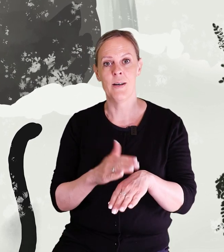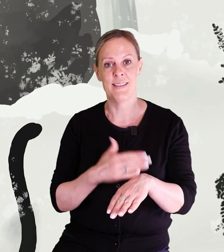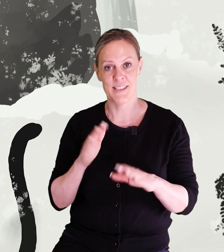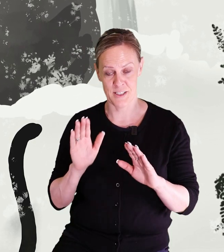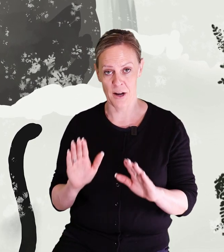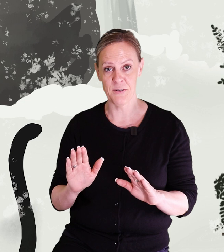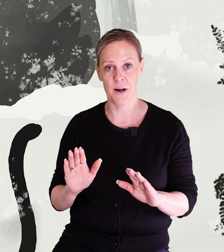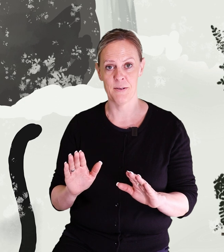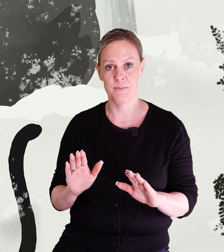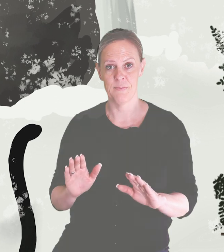stannar.